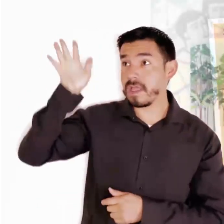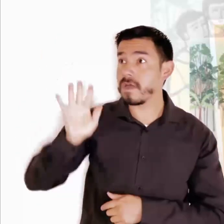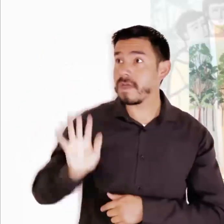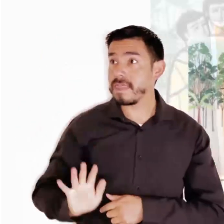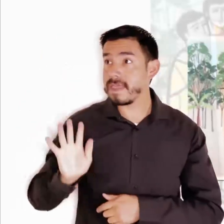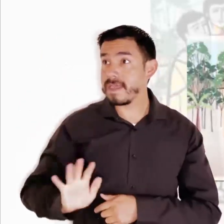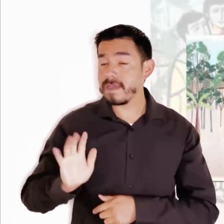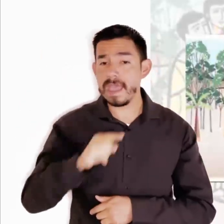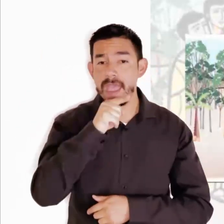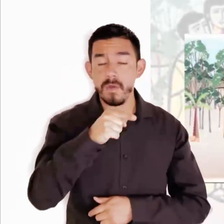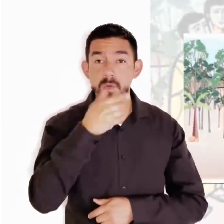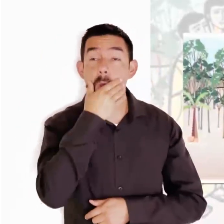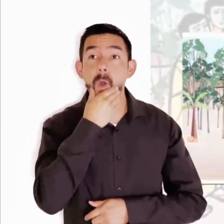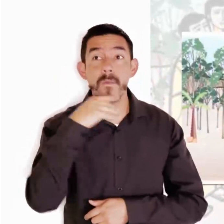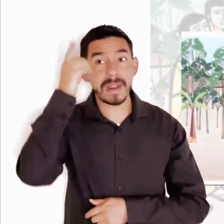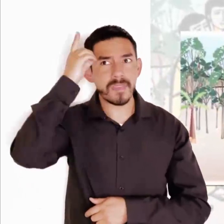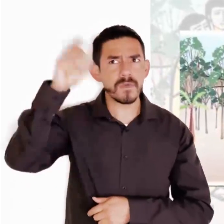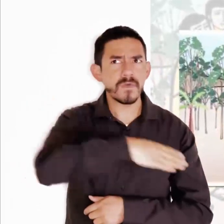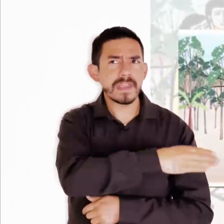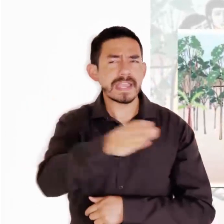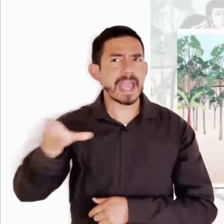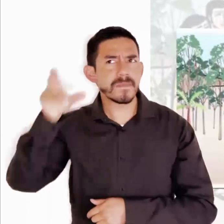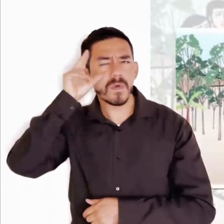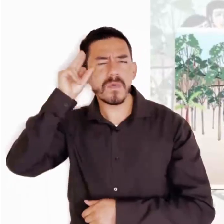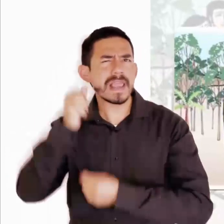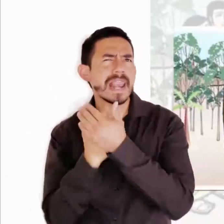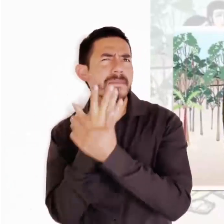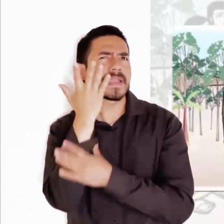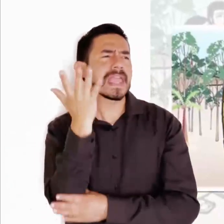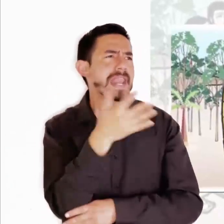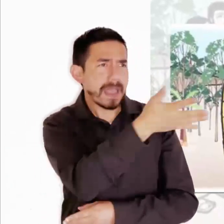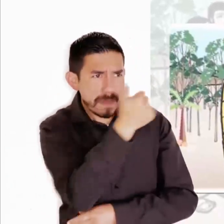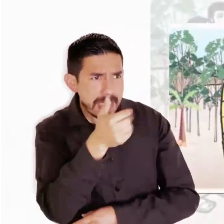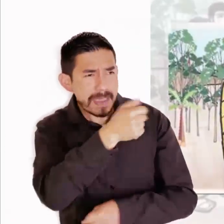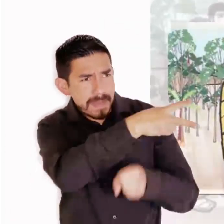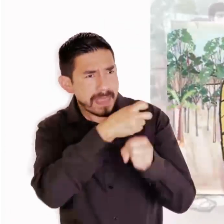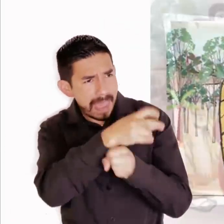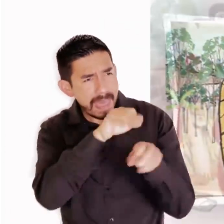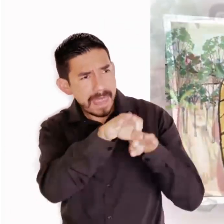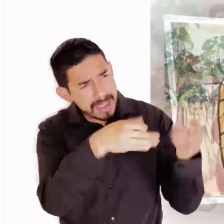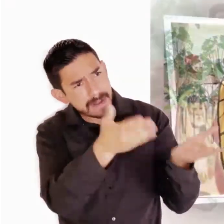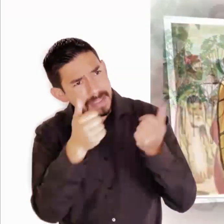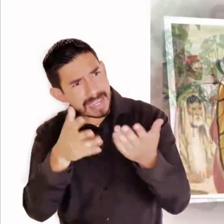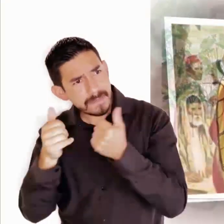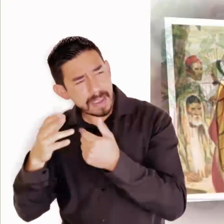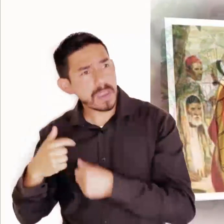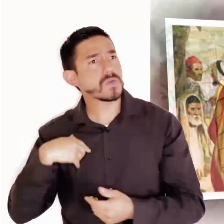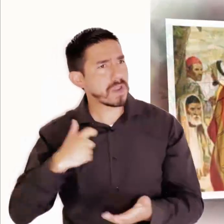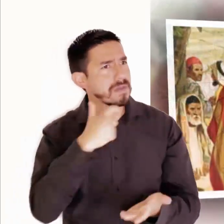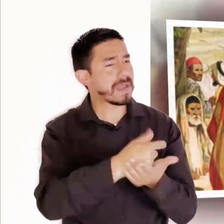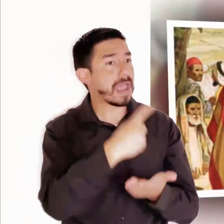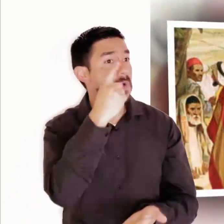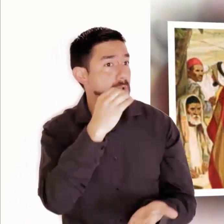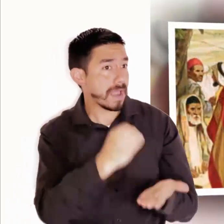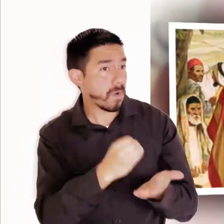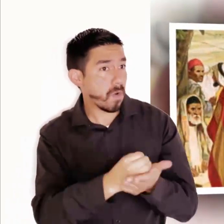El rey de los cielos es semejante a un propietario que al amanecer salió a contratar trabajadores para su viña. Después de quedar con